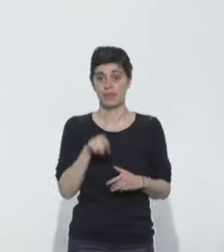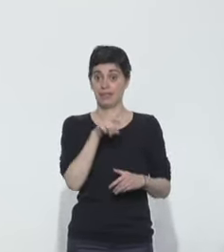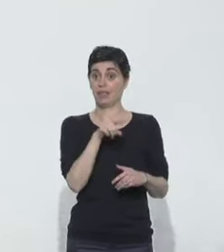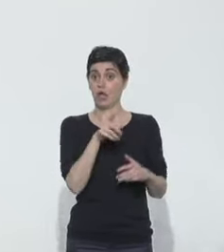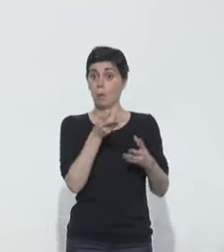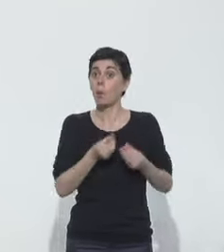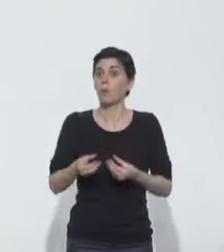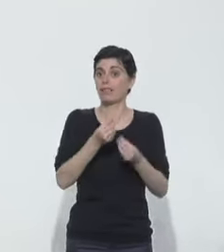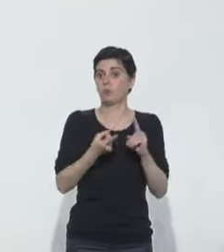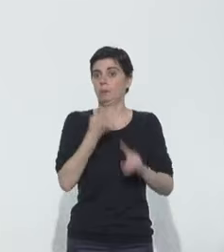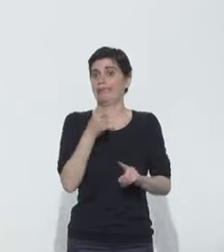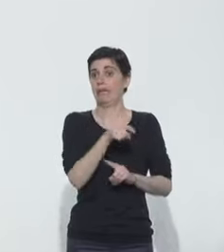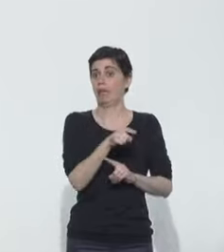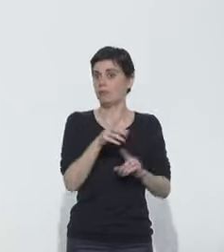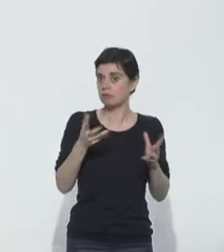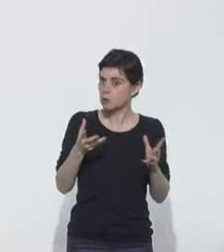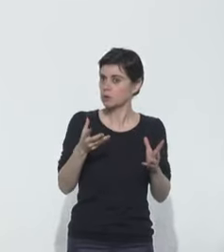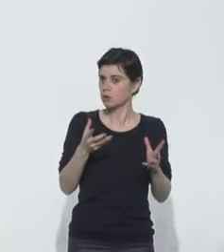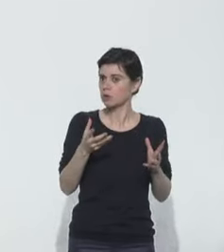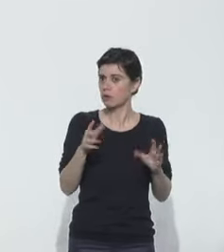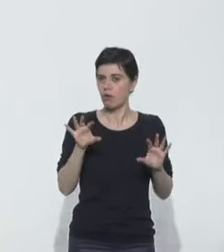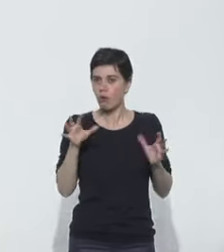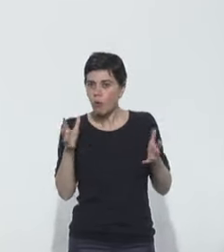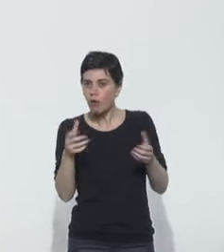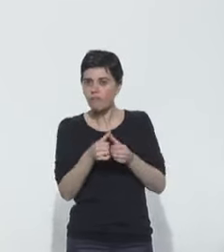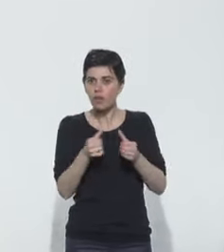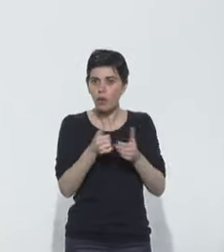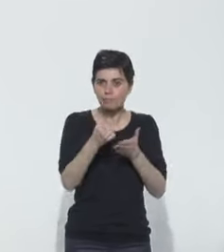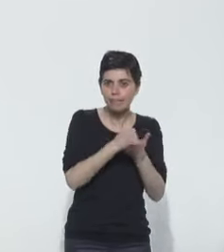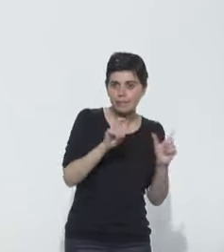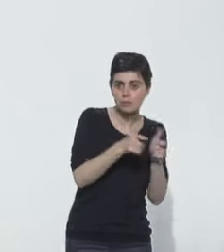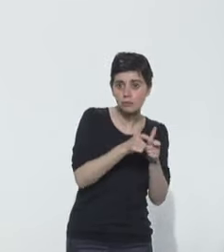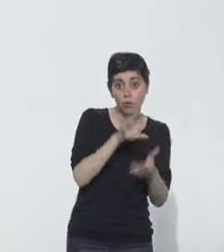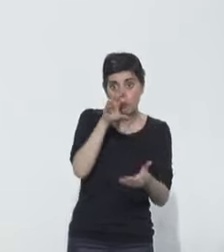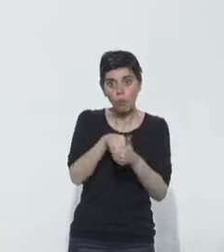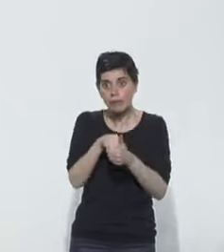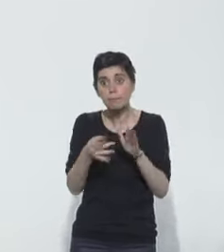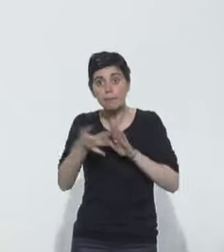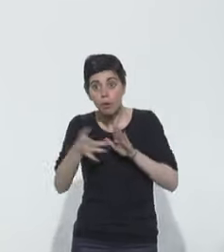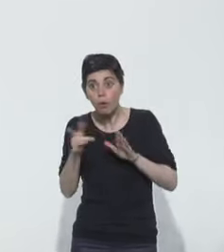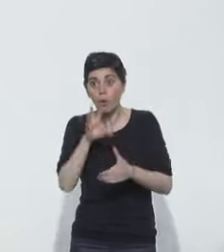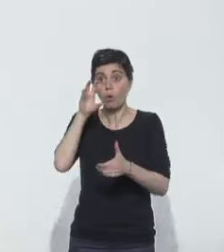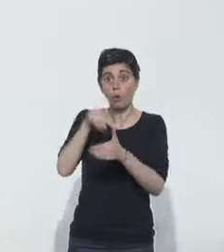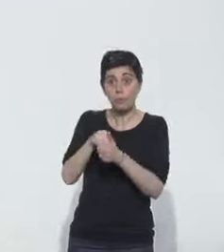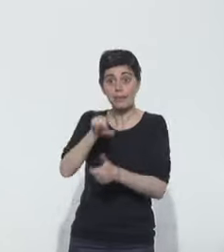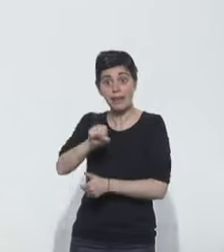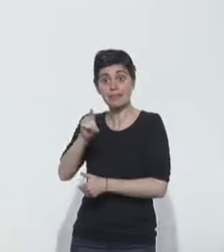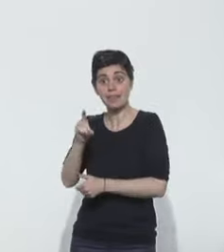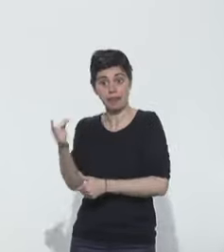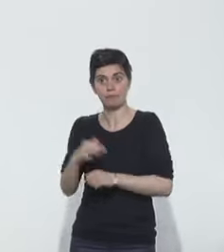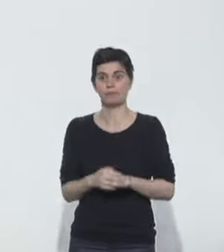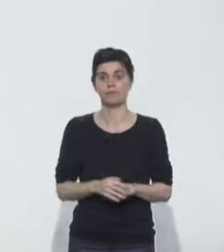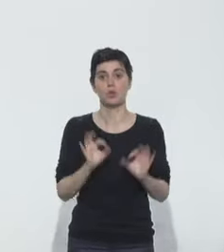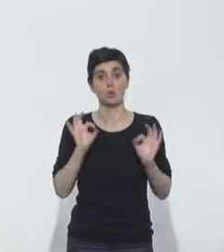très particulières, comment se feraient les tests de dépistage, idem pour les 100 domiciles fixes et migrants ? Alors, c'est exactement ce que je vous disais, c'est-à qu'effectivement, il y a des lieux d